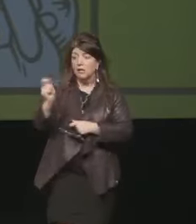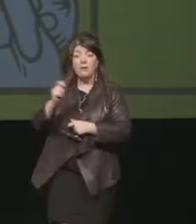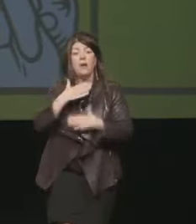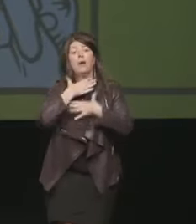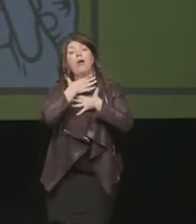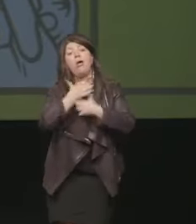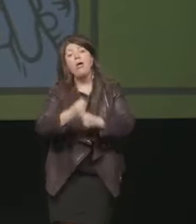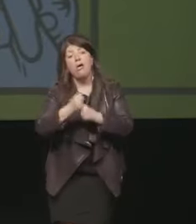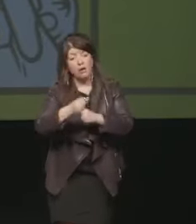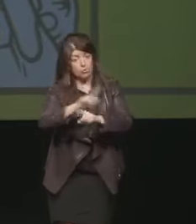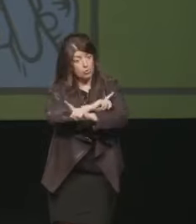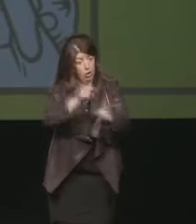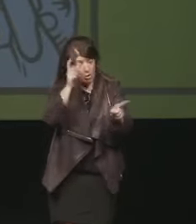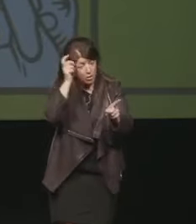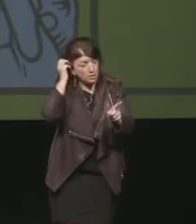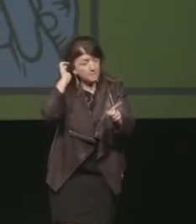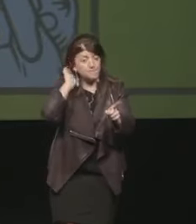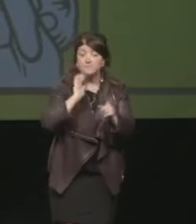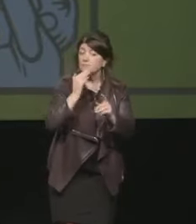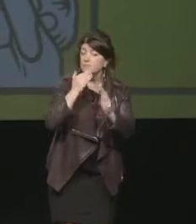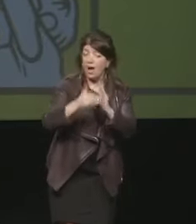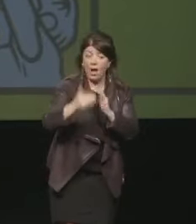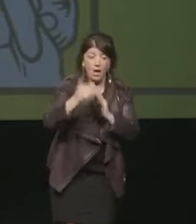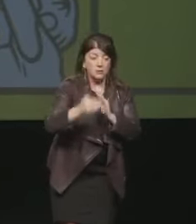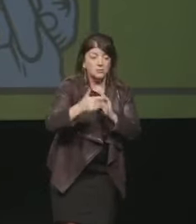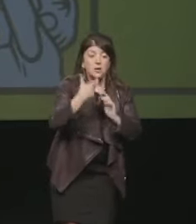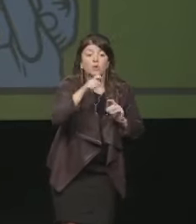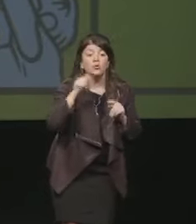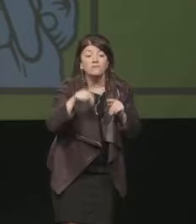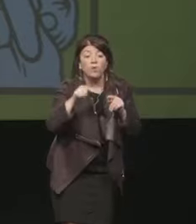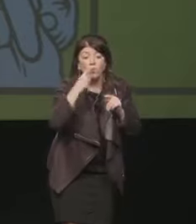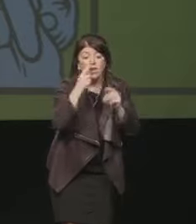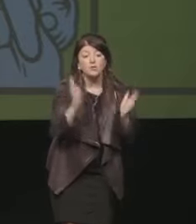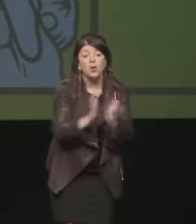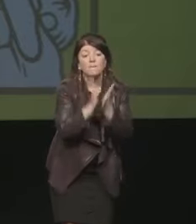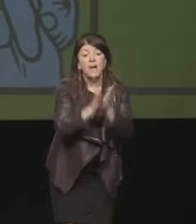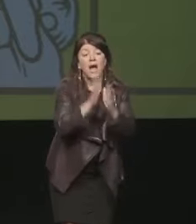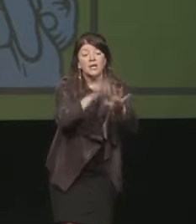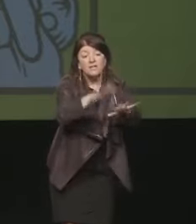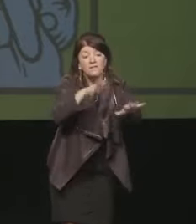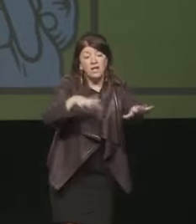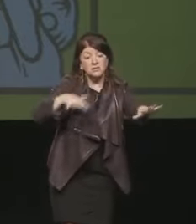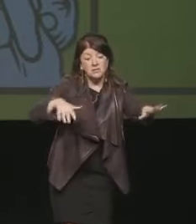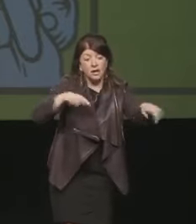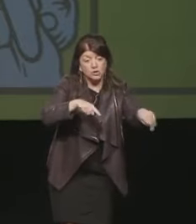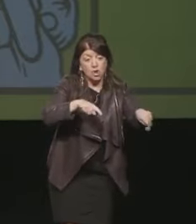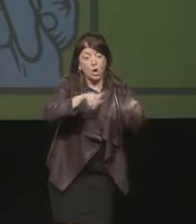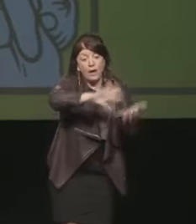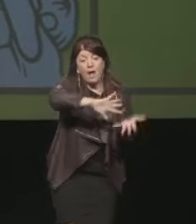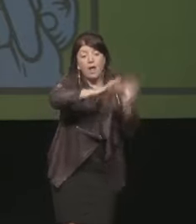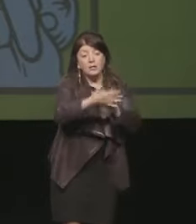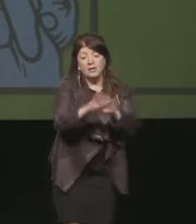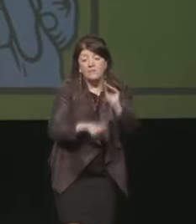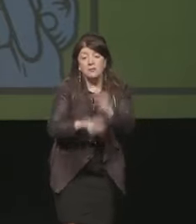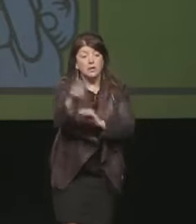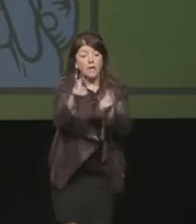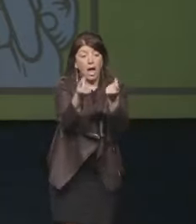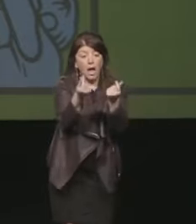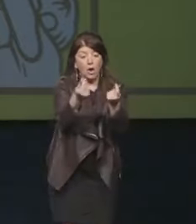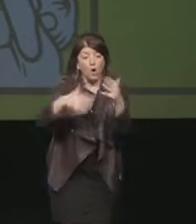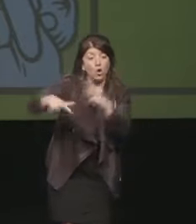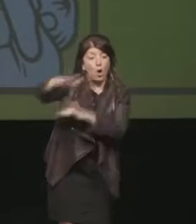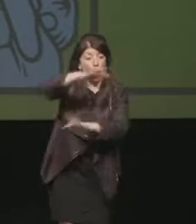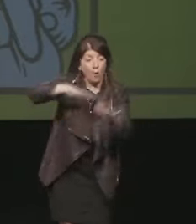commercianti del territorio che se davvero credete nell'importanza di questa manifestazione e alla sua ricaduta sull'economia dello stesso territorio,